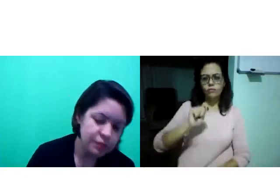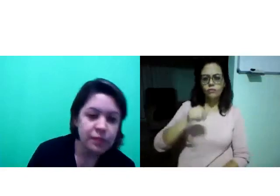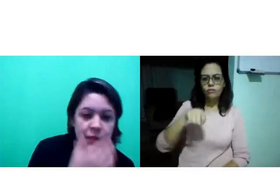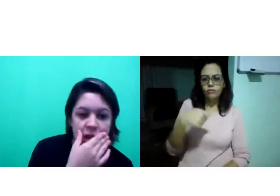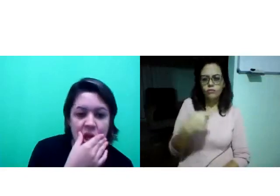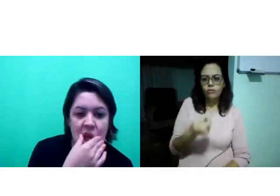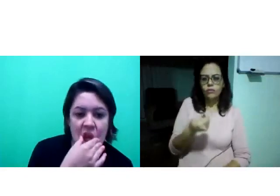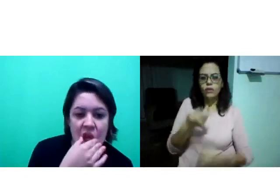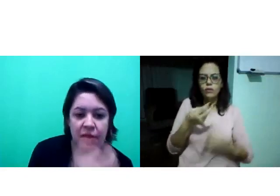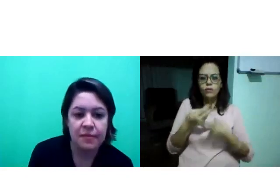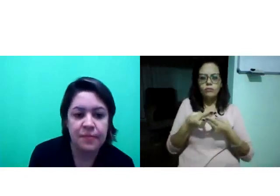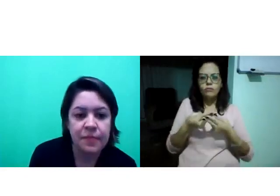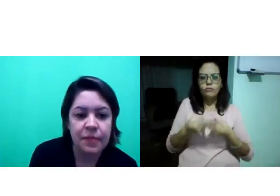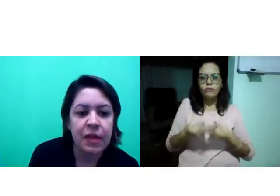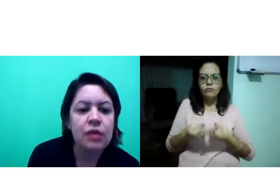Cortar.